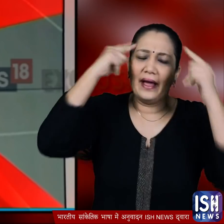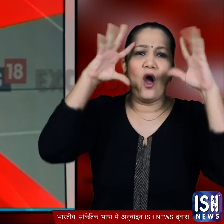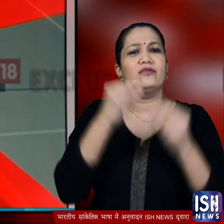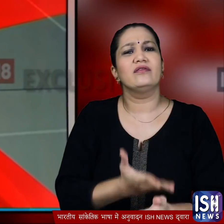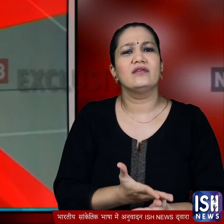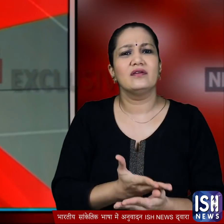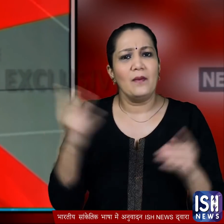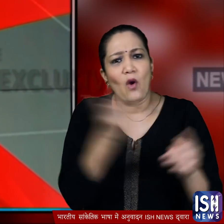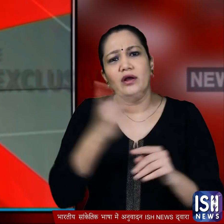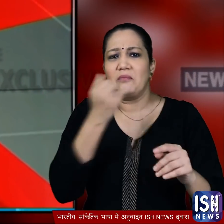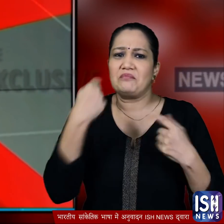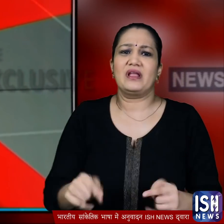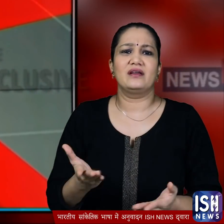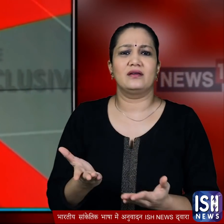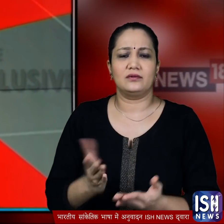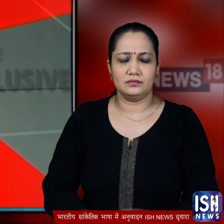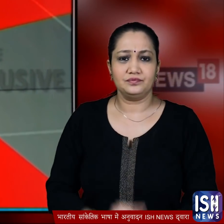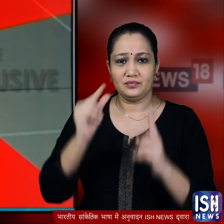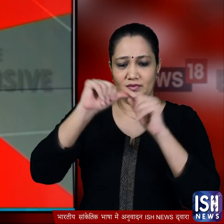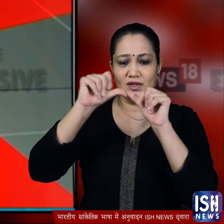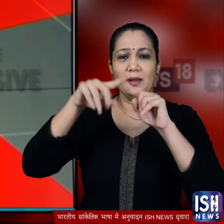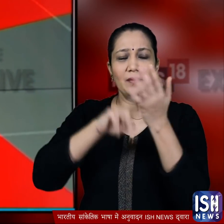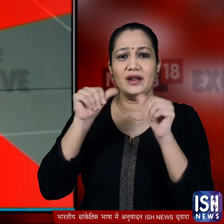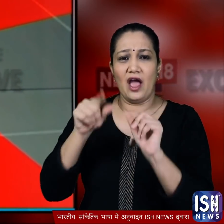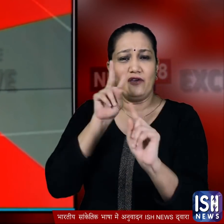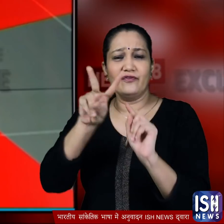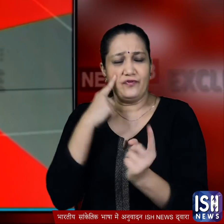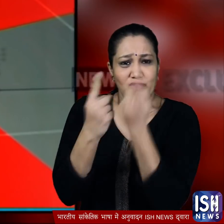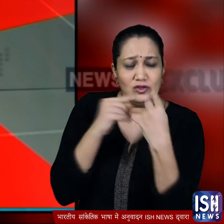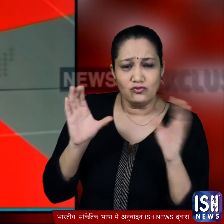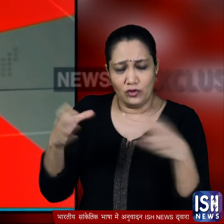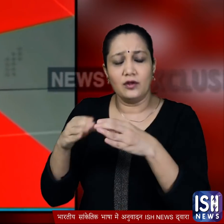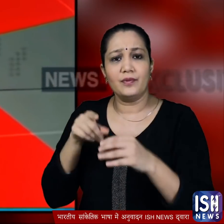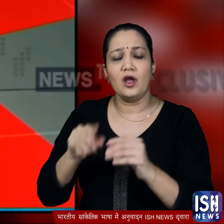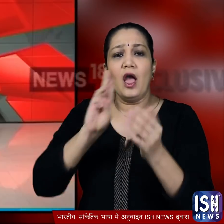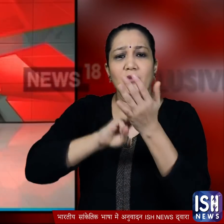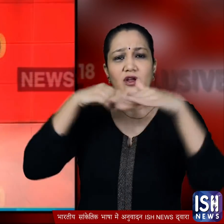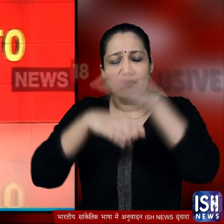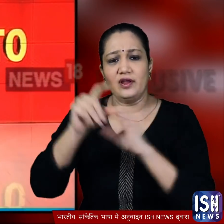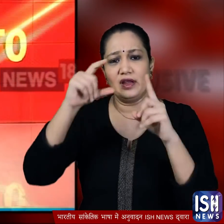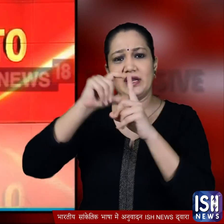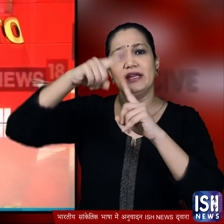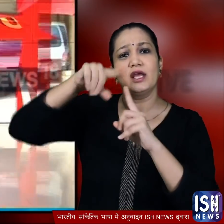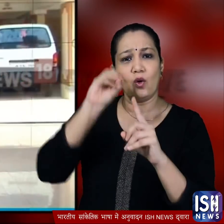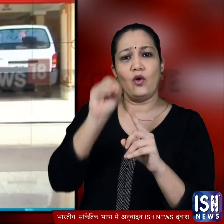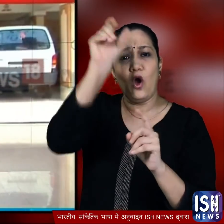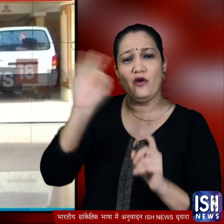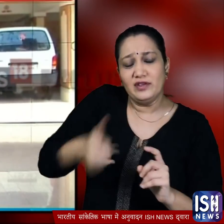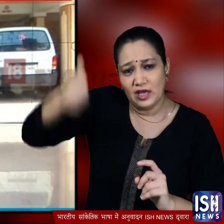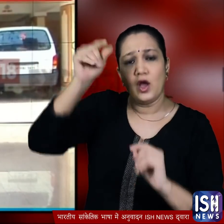होश रहता पटना में विजिलिंज डिपार्टमेंट की टीम ने मुझफरपूर के डीटियो के घर और दफ्तर पर